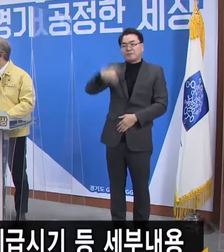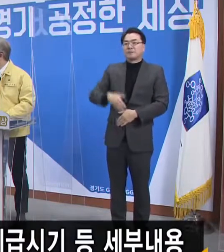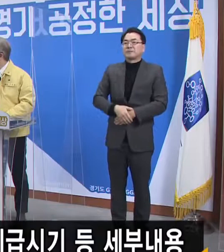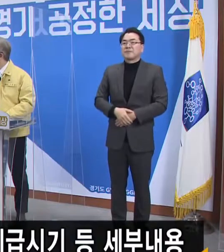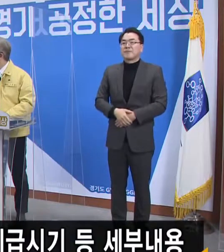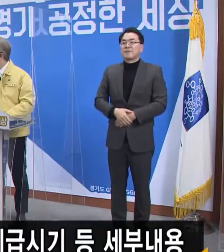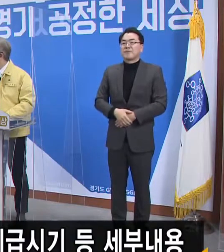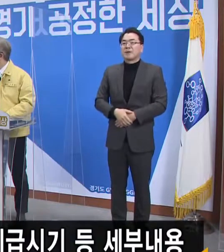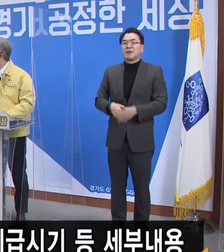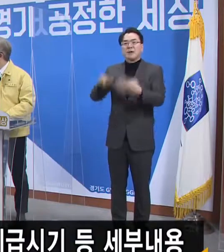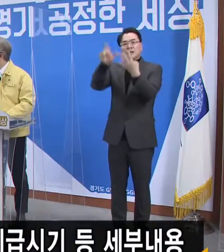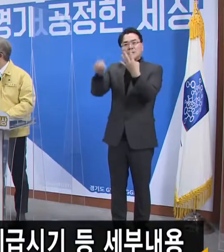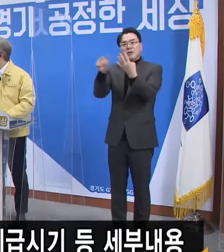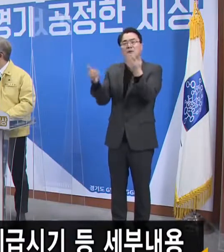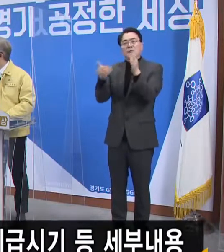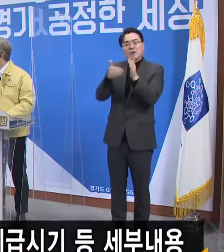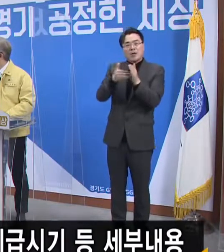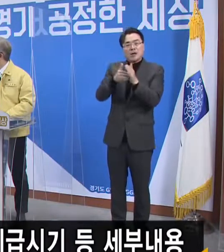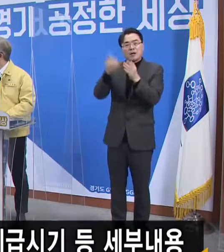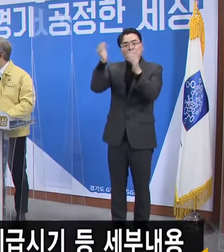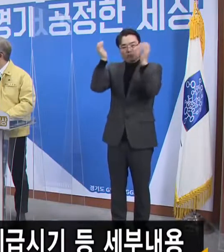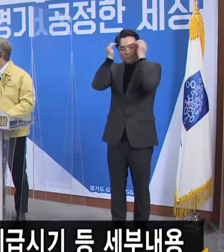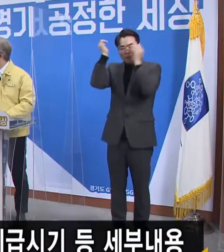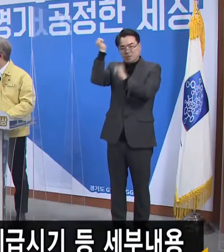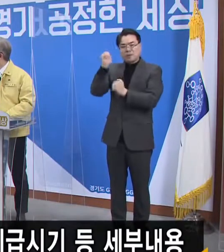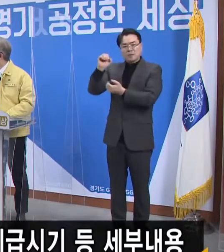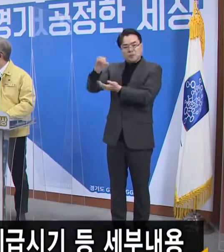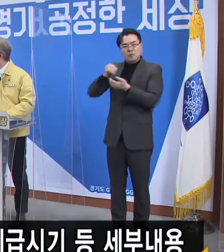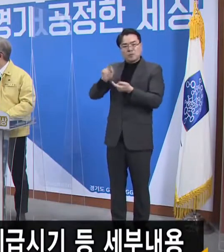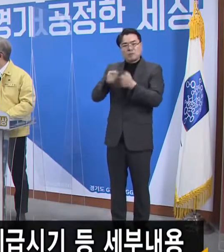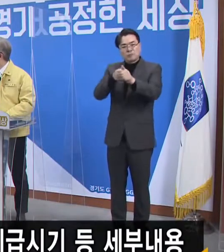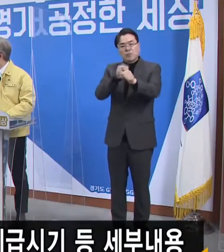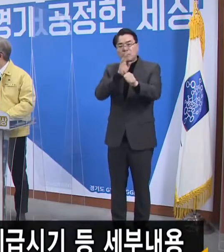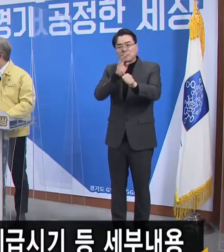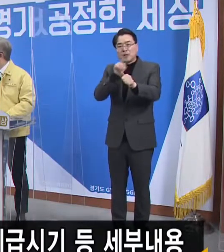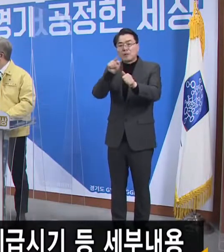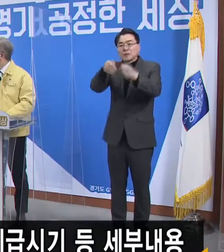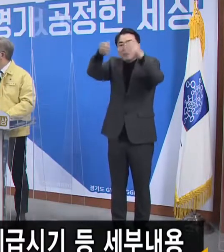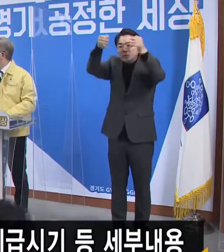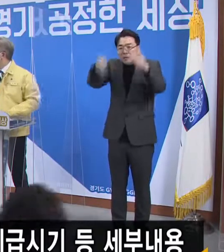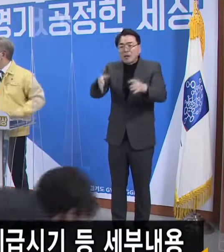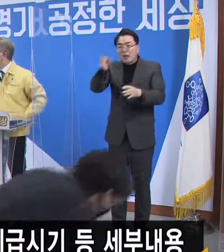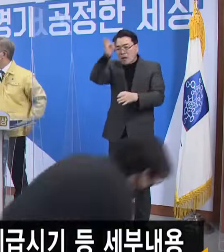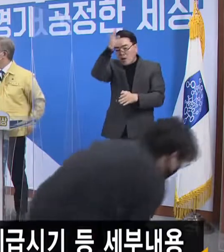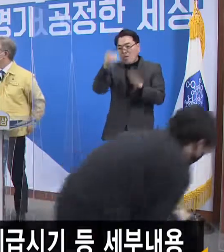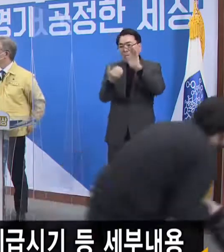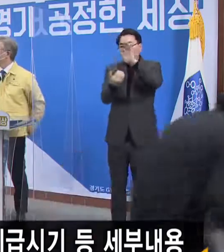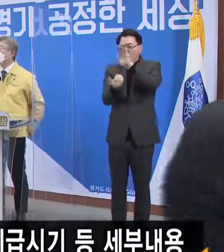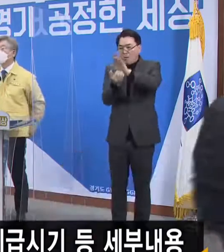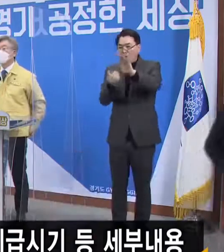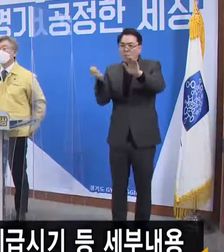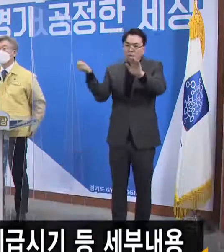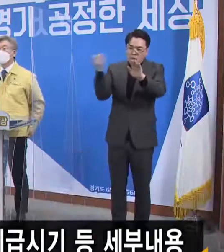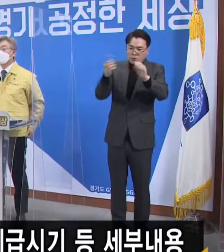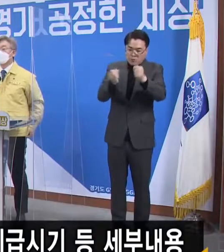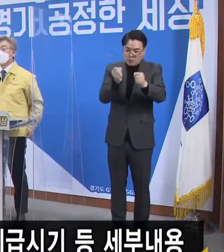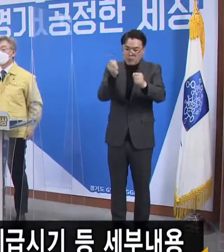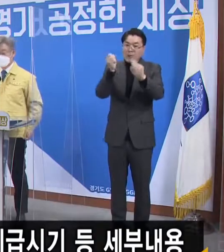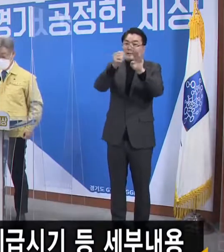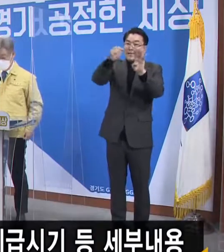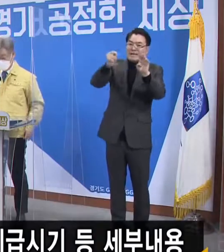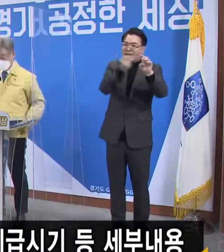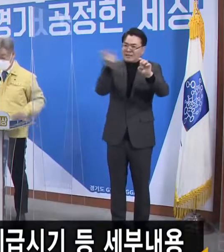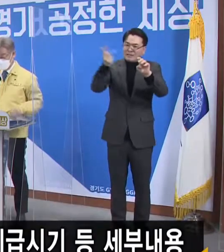감안하면 4월까지 이루어지는데 그 사이 코로나19 확진자 수가 늘어나는 등 4차 대유행에 준하는 상황이